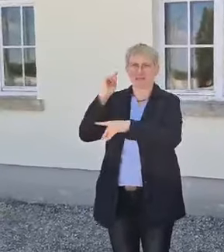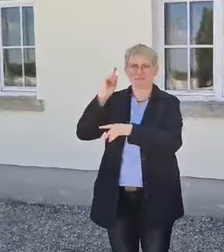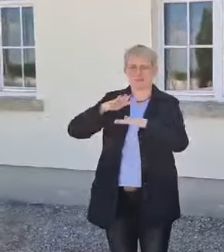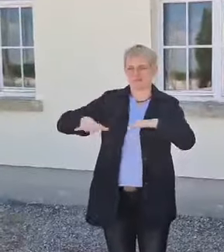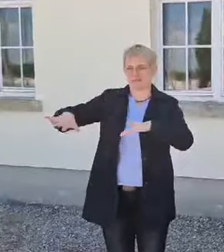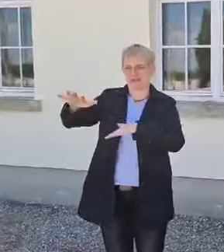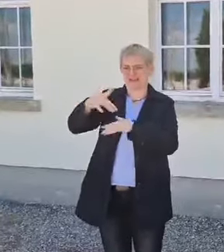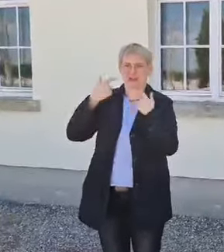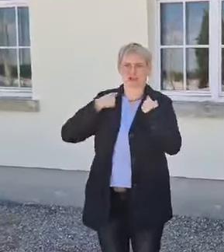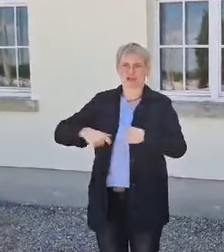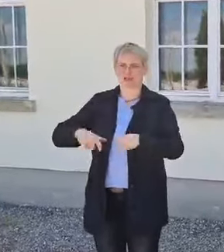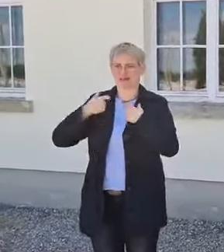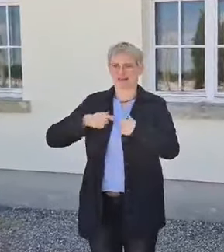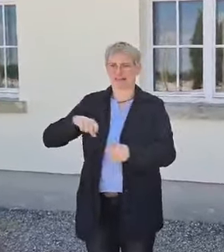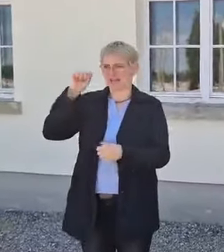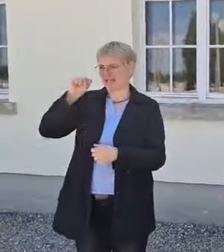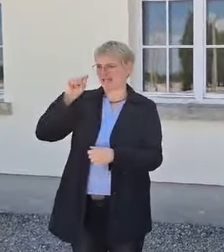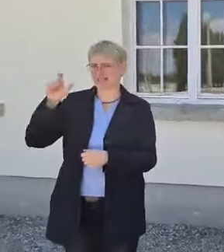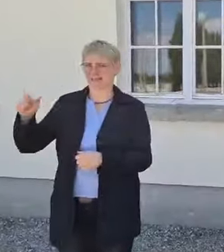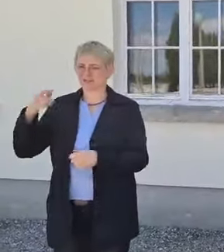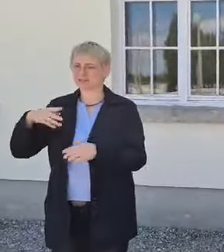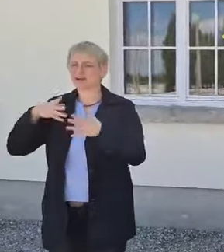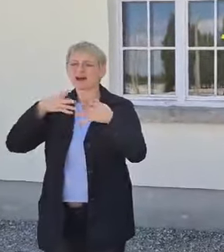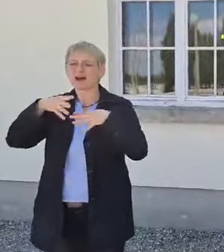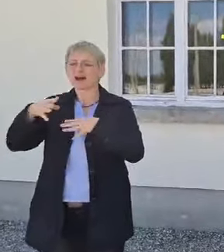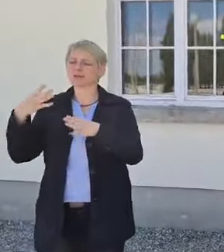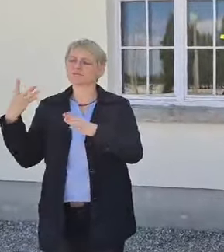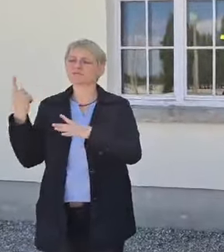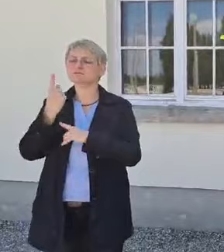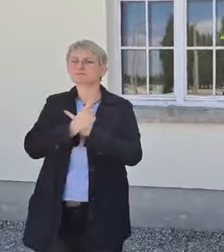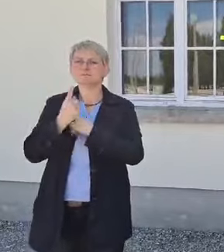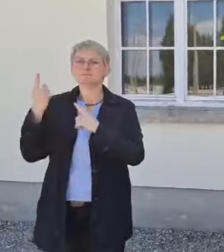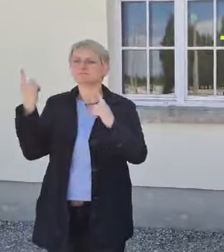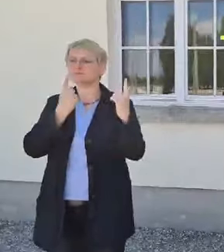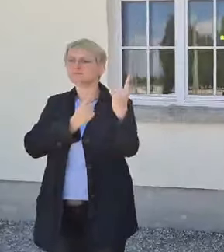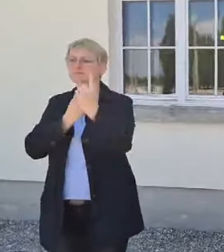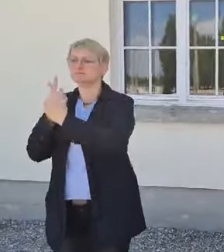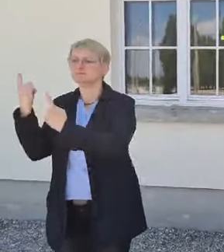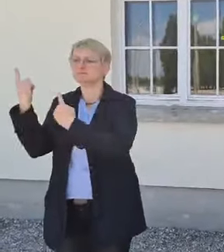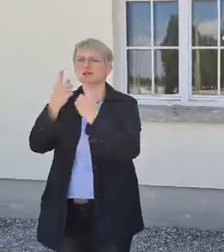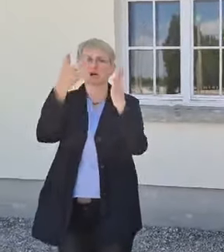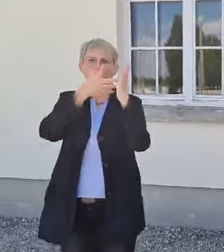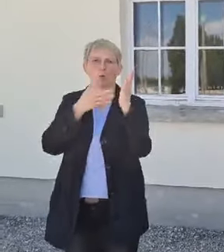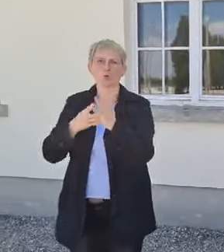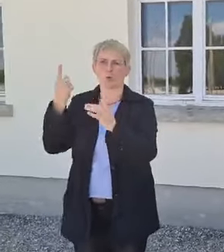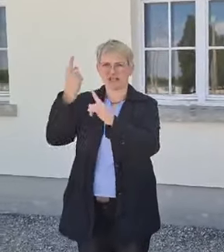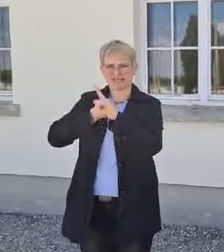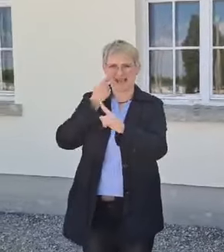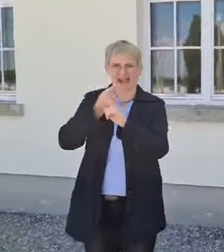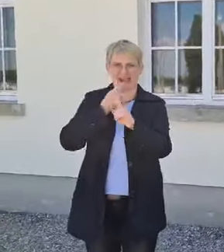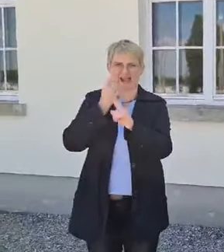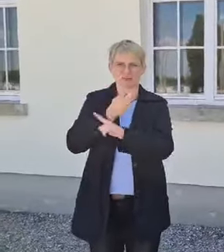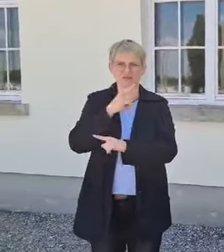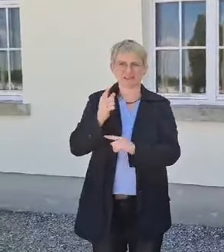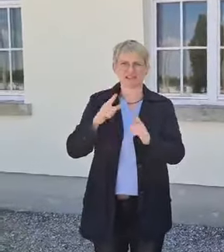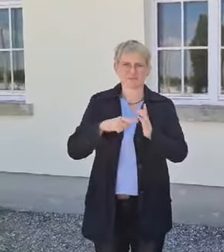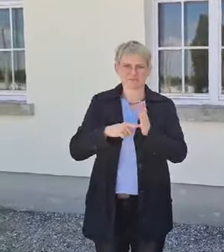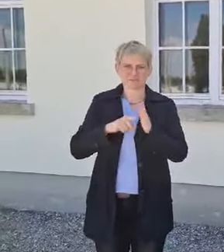SS-Männer gehen durch die Reihen, kontrollieren, zählen. Und oft, wenn ich dieses Bild herzeige, kommt dann die